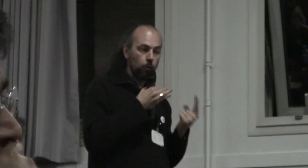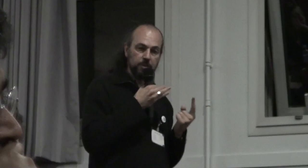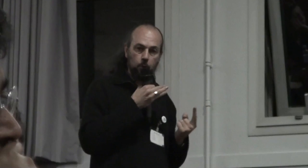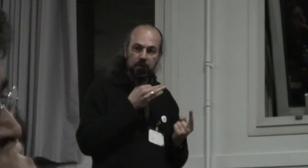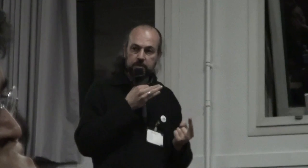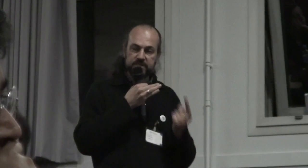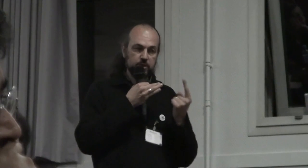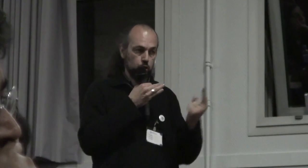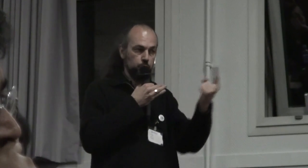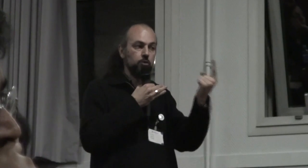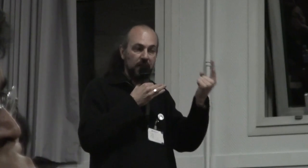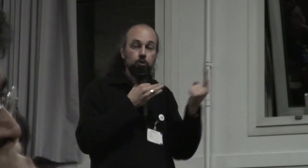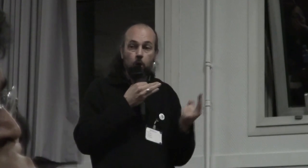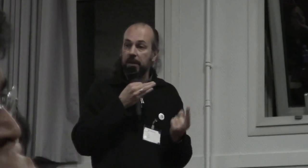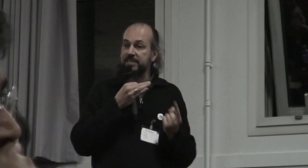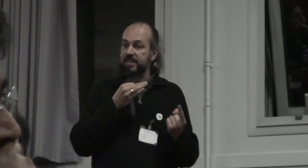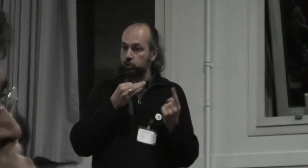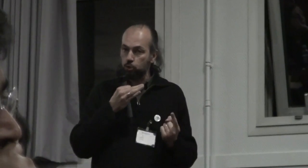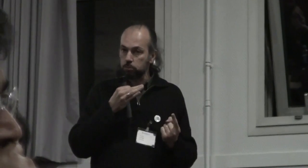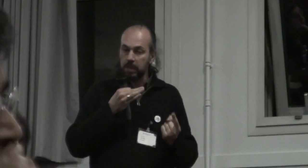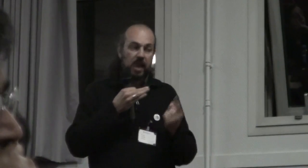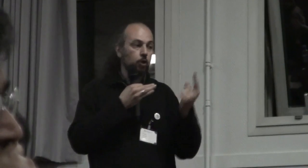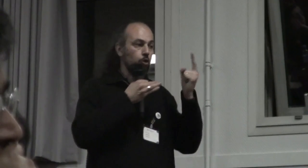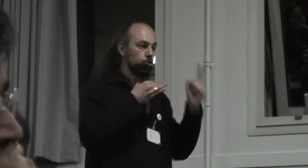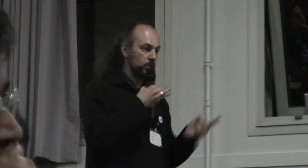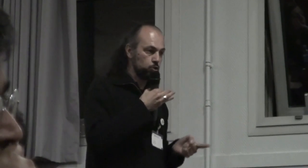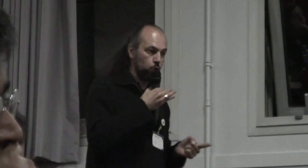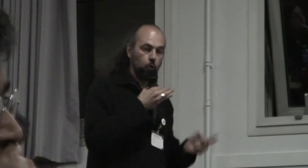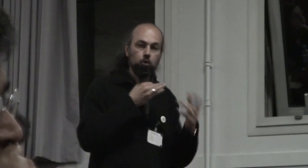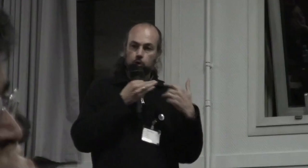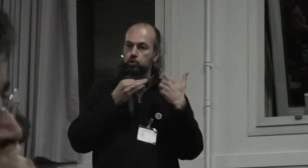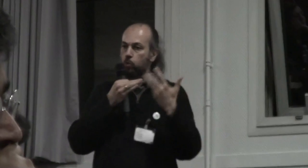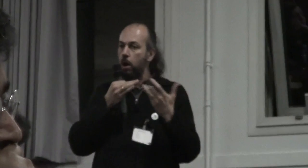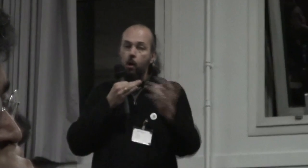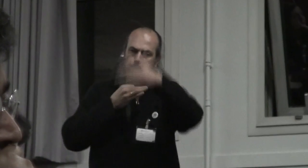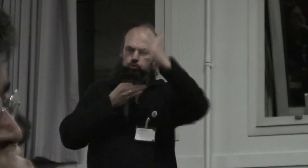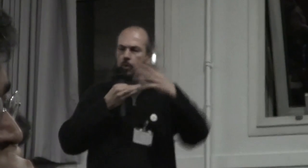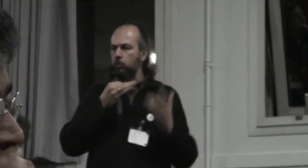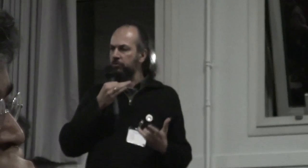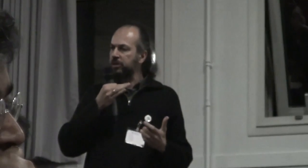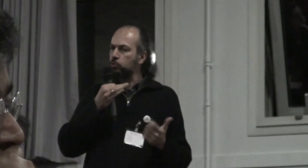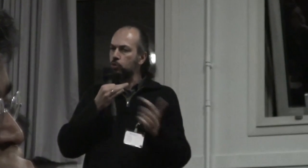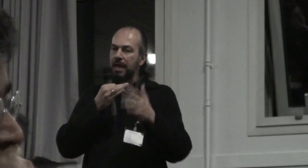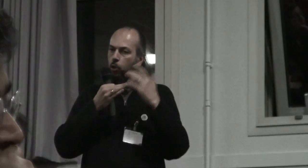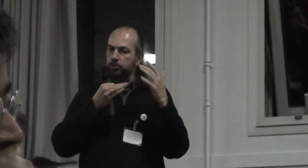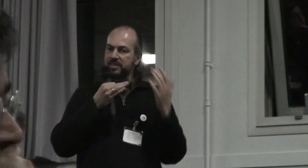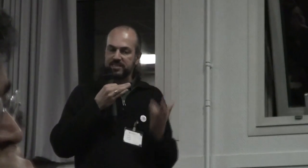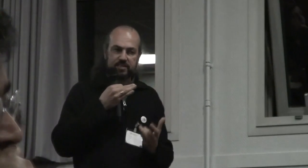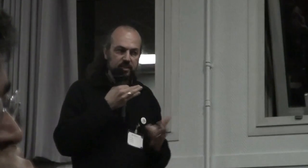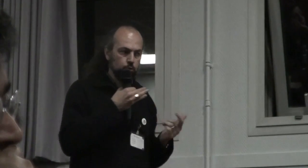premier problème c'est celui de la normalisation quand on soit sourd ou que l'on soit plus ou moins convaincu des idées